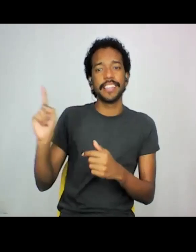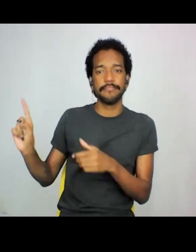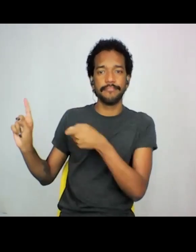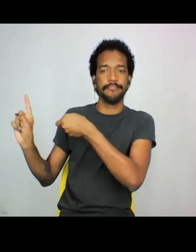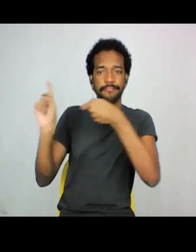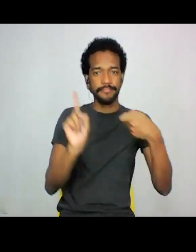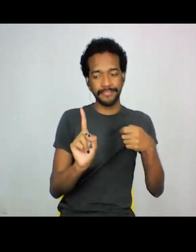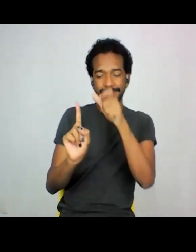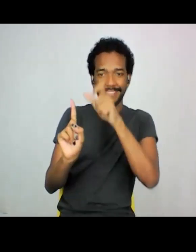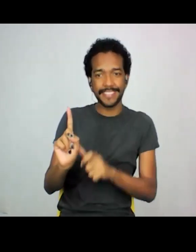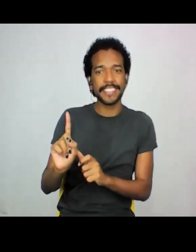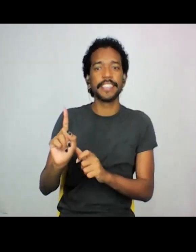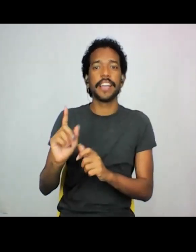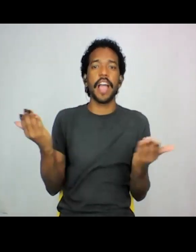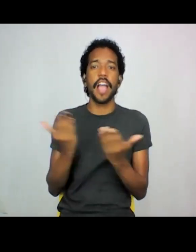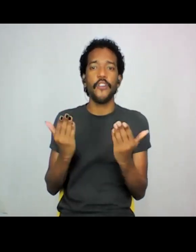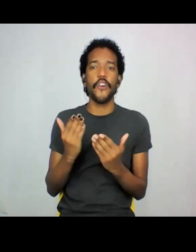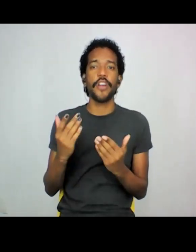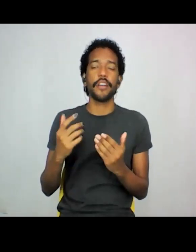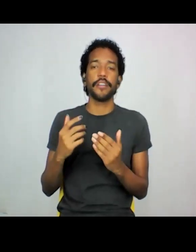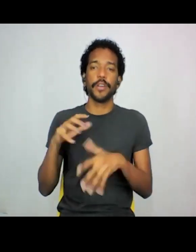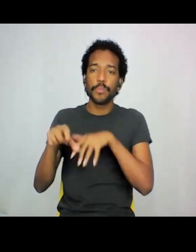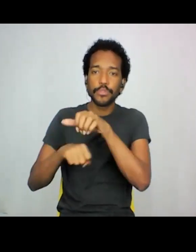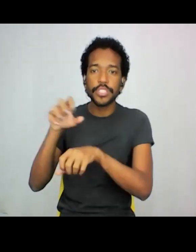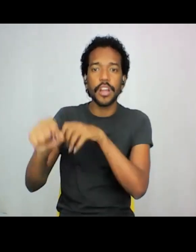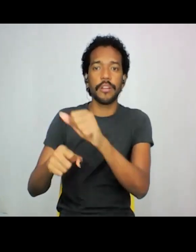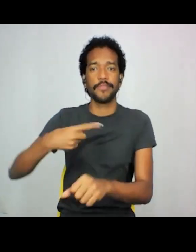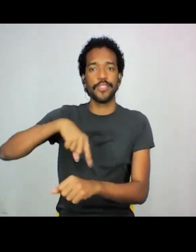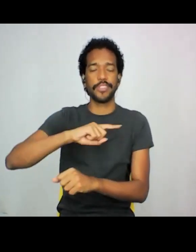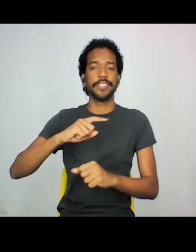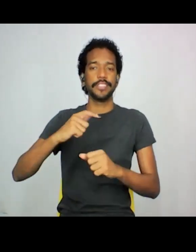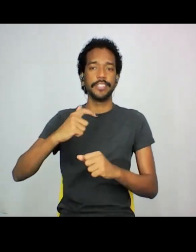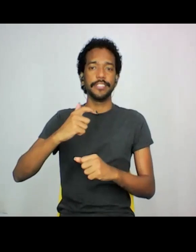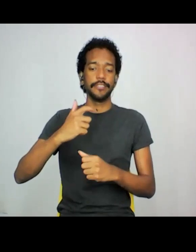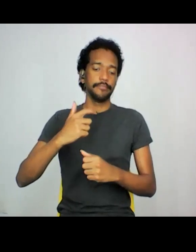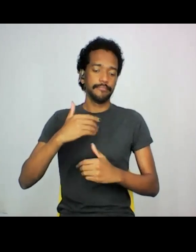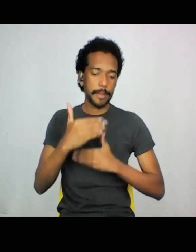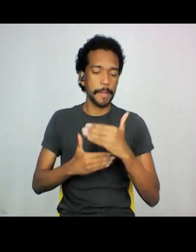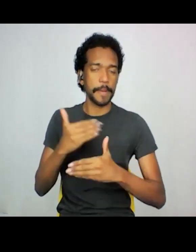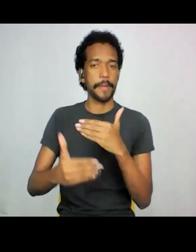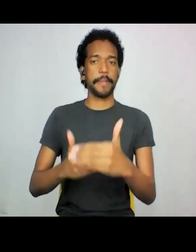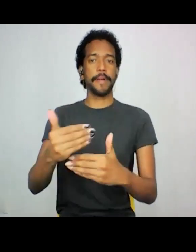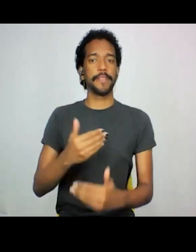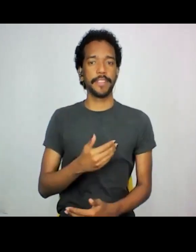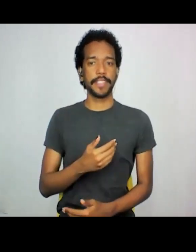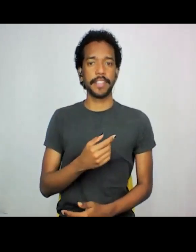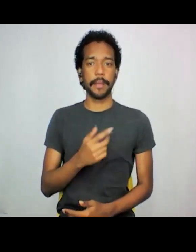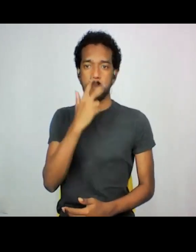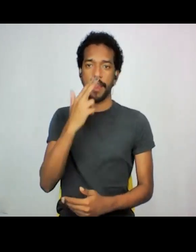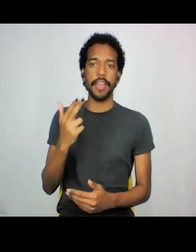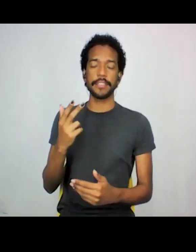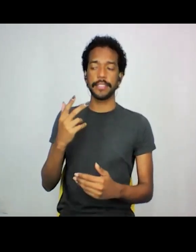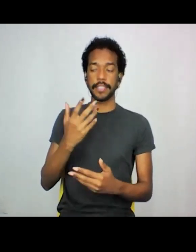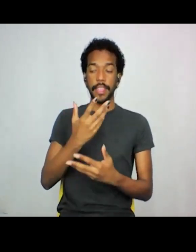agora buscamos nossas dignidades aí que foram deixadas pelo caminho ou invisibilizadas, né, Vanessa? A